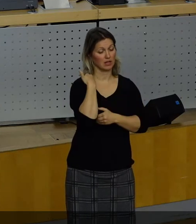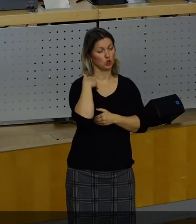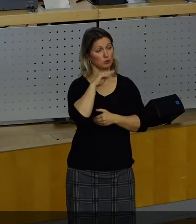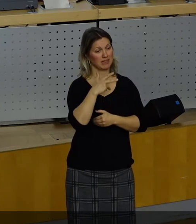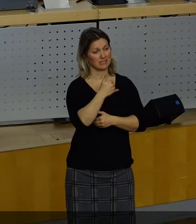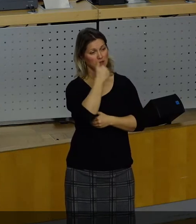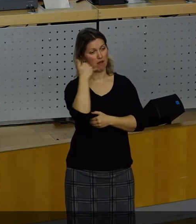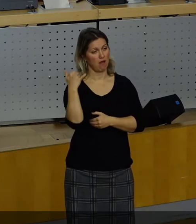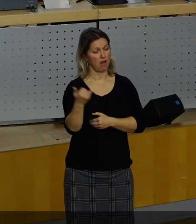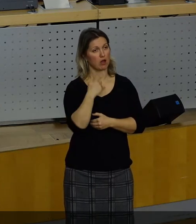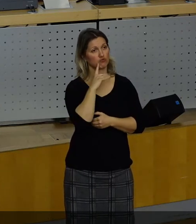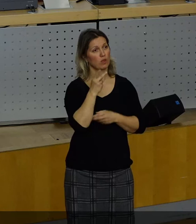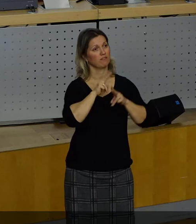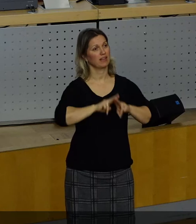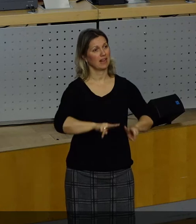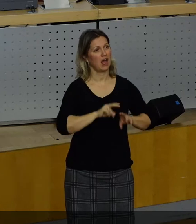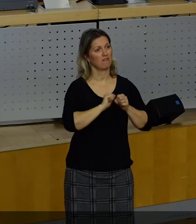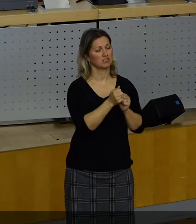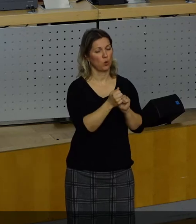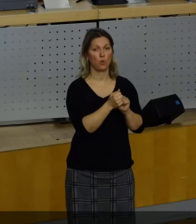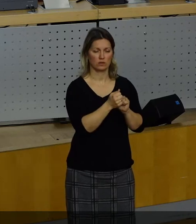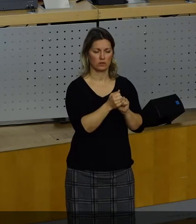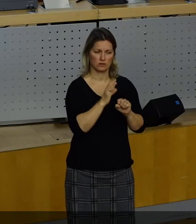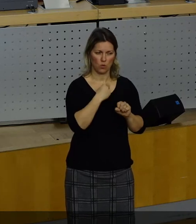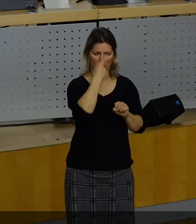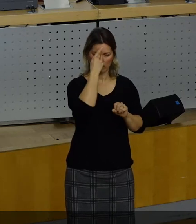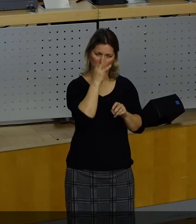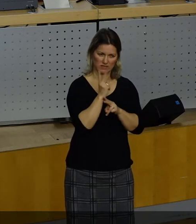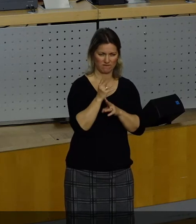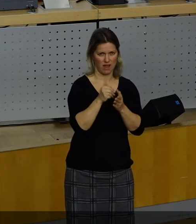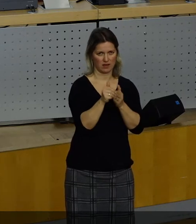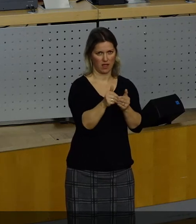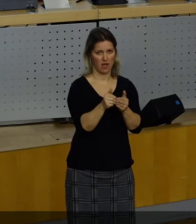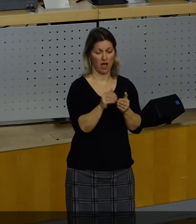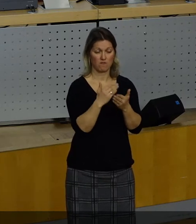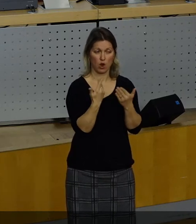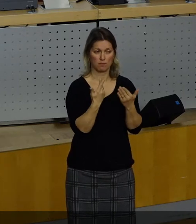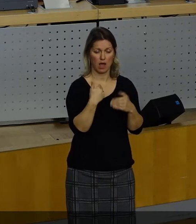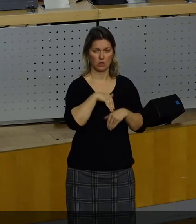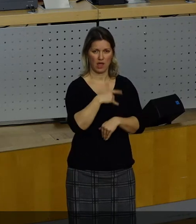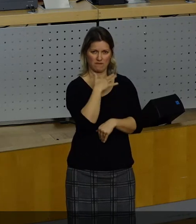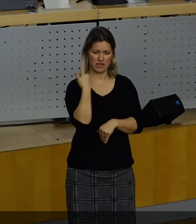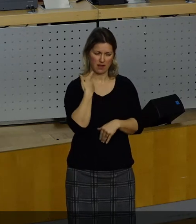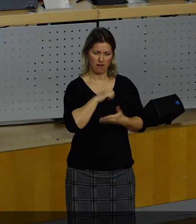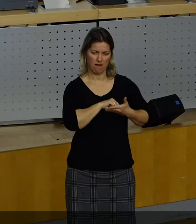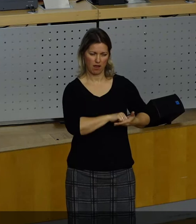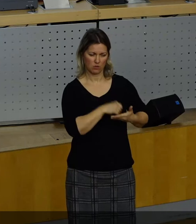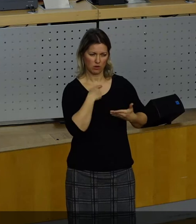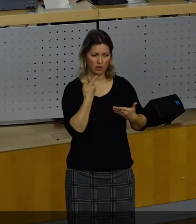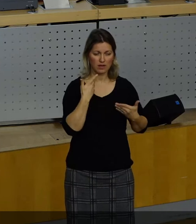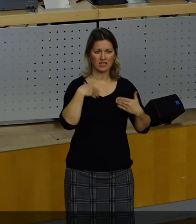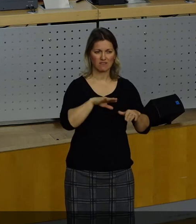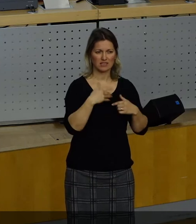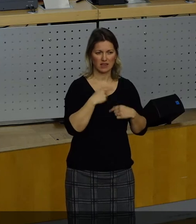im Blick hatten. Das sage ich ganz bewusst auch vor dem Hintergrund der gesammelten Eindrücke und Erlebnisse beim Besuch in